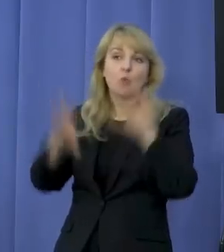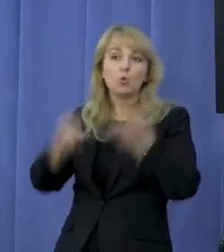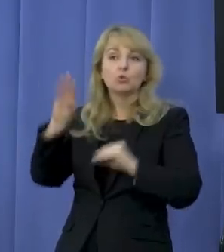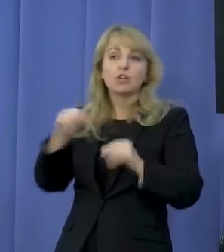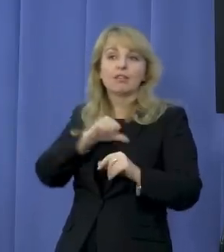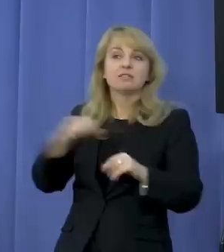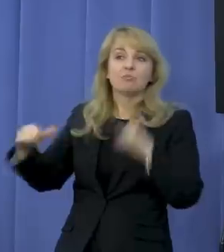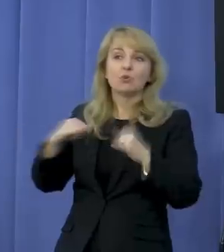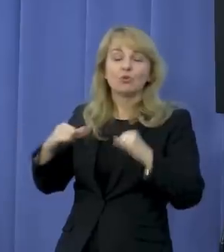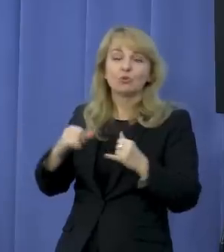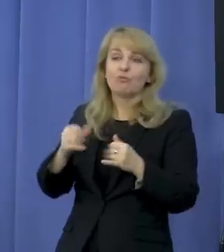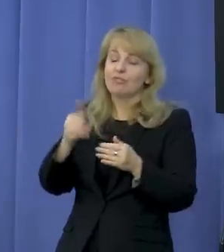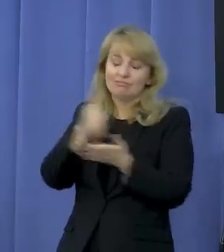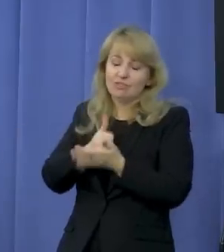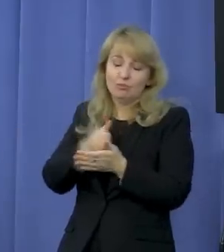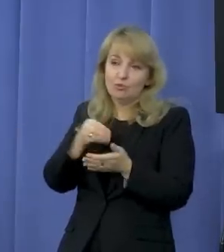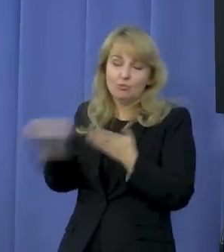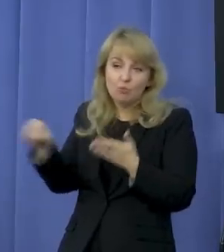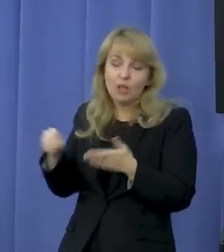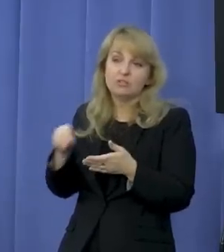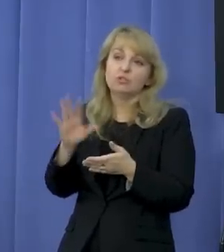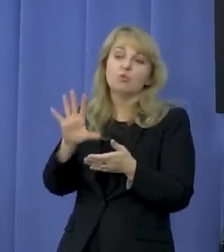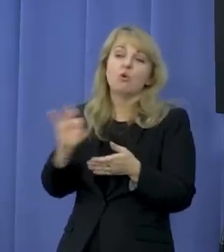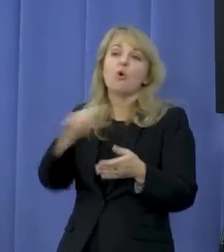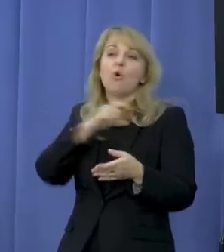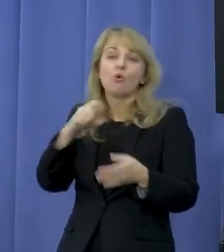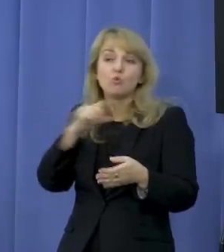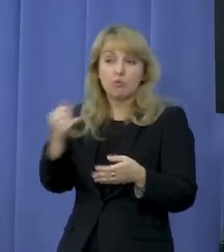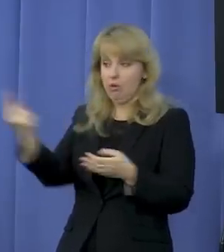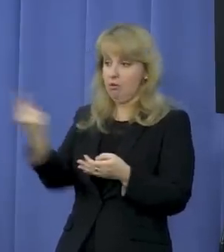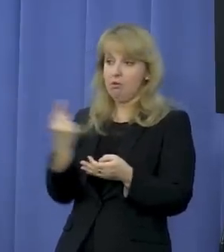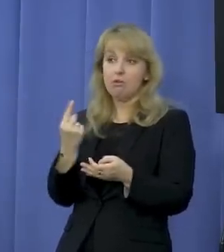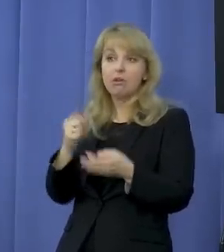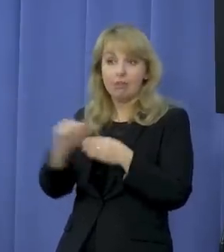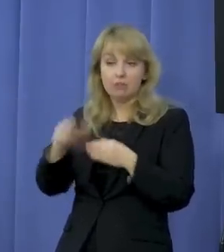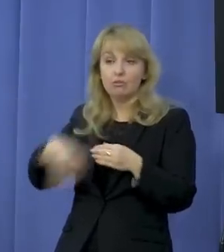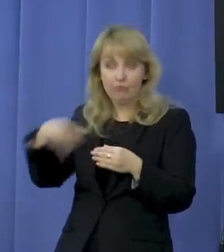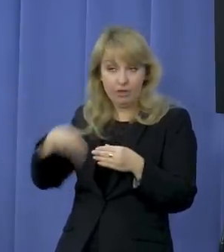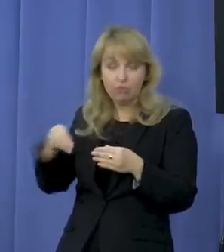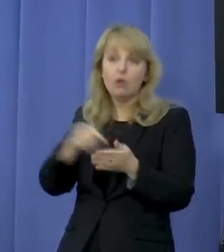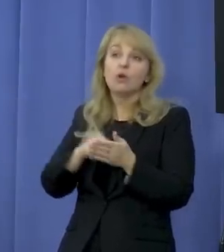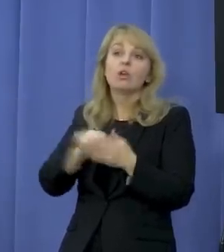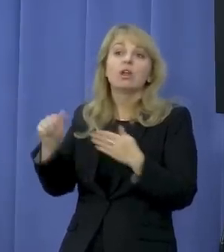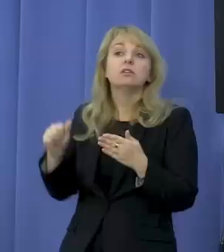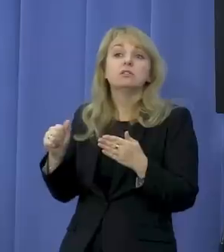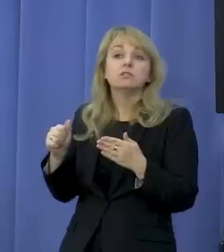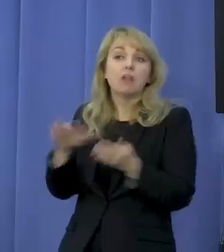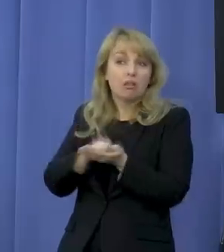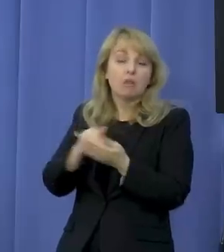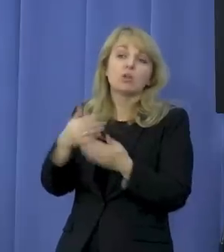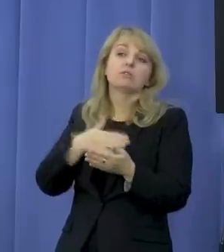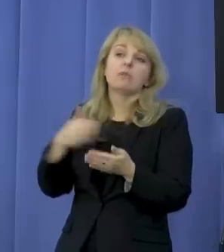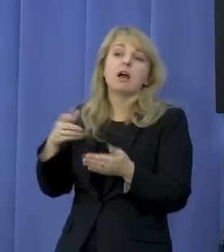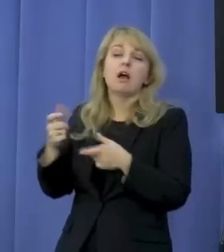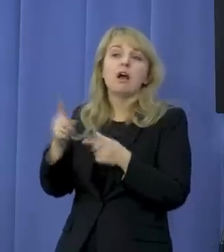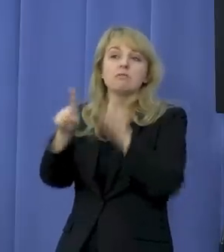samorządów i państwa. Ponieważ często duchowni uczestnicząc w tych wszystkich uroczystościach po prostu wywierają określony wpływ